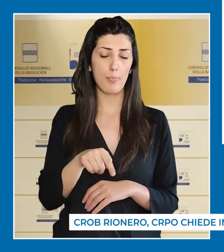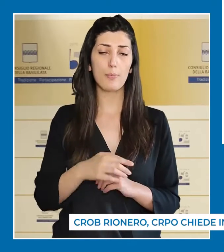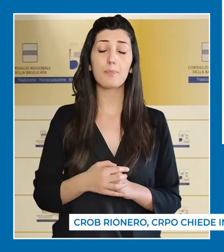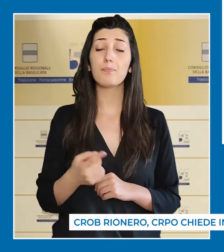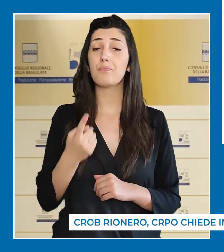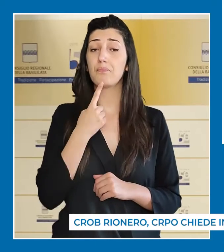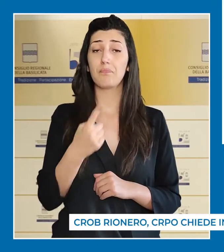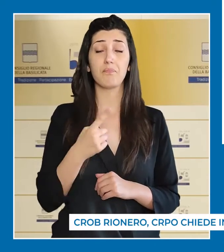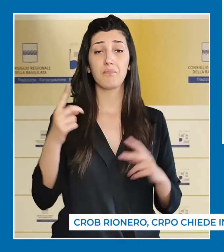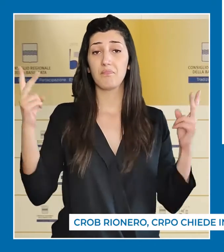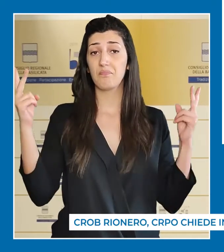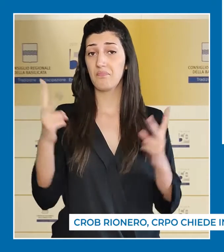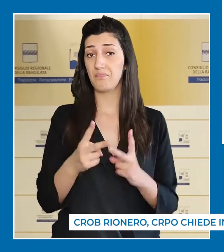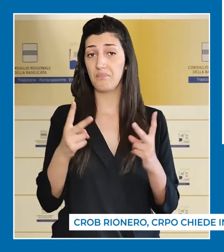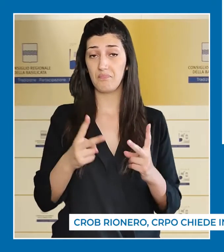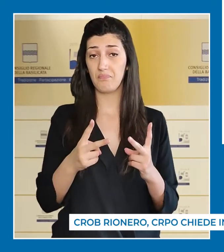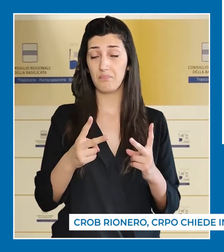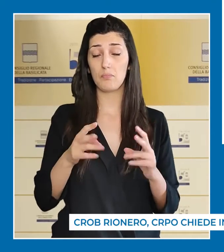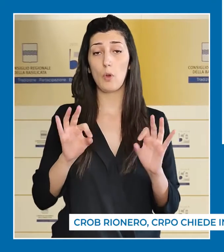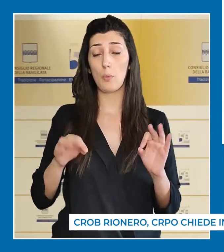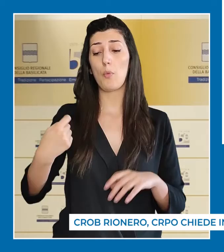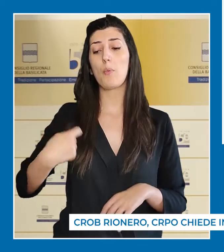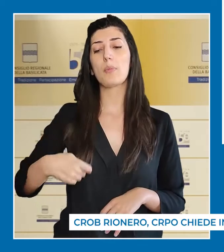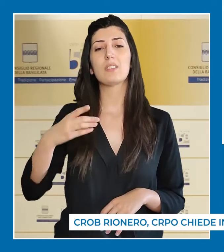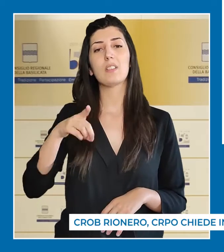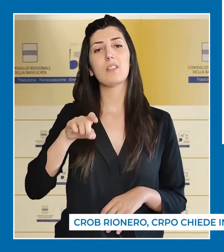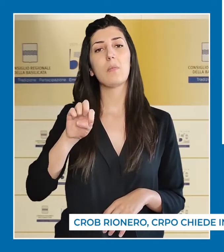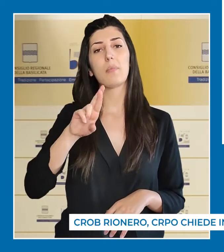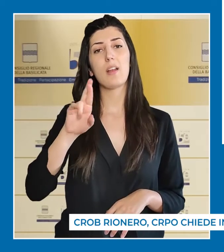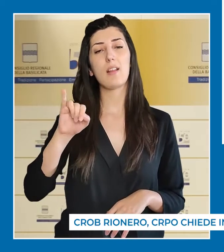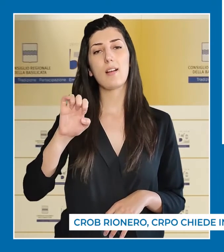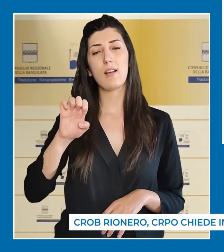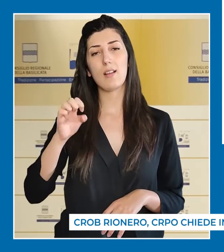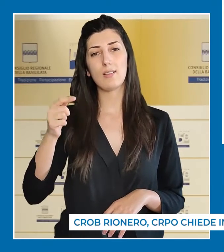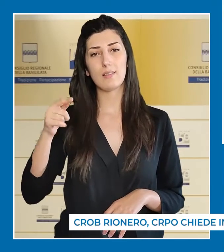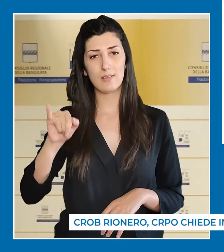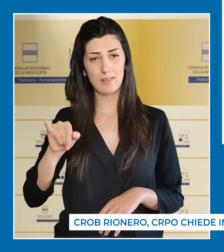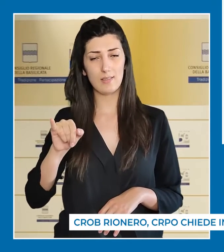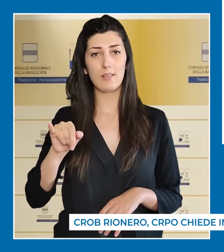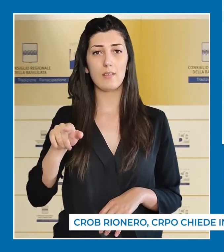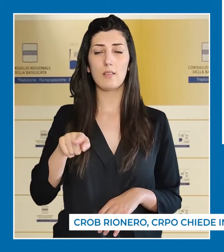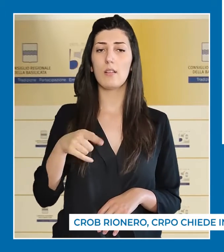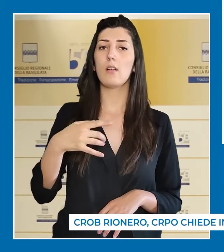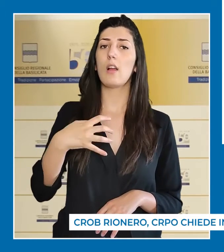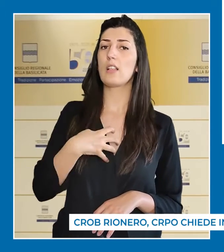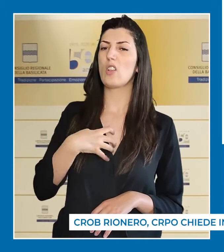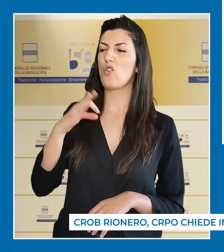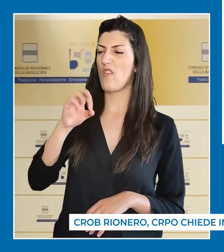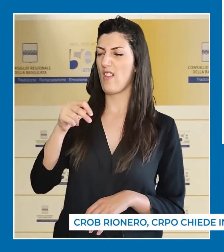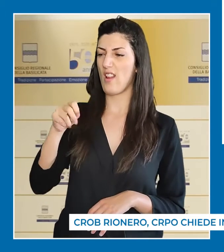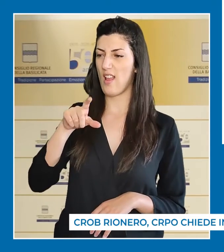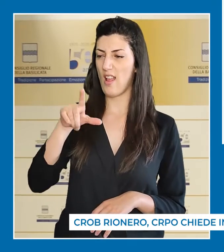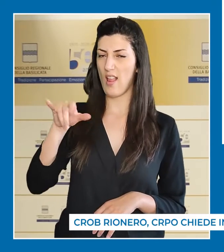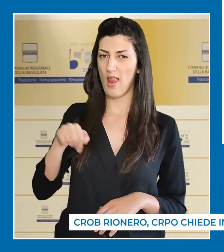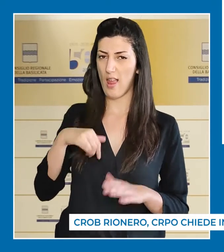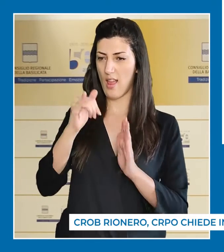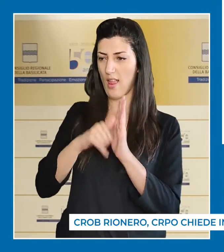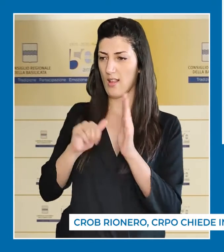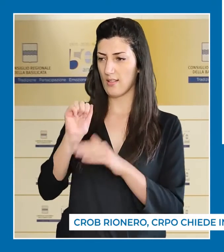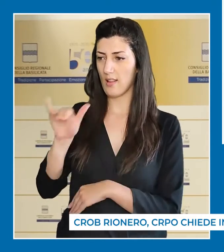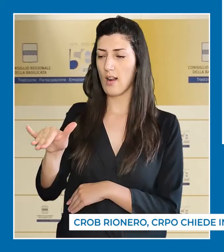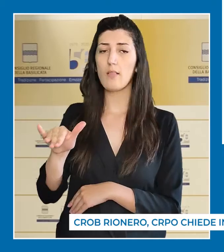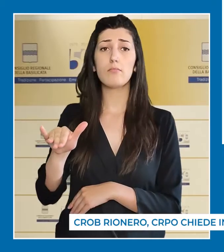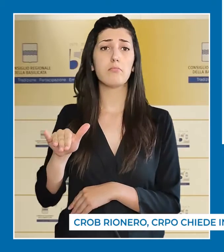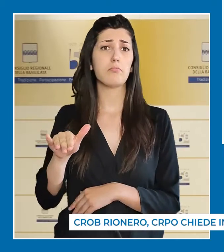anestesisti al CROB E allarmante, scrive la Presidente Perretti in una lettera all